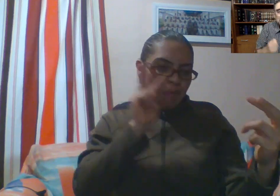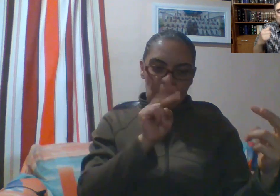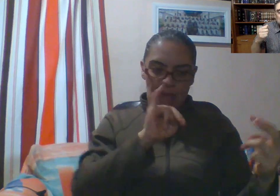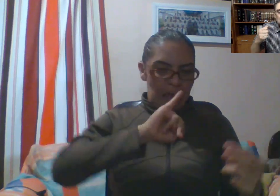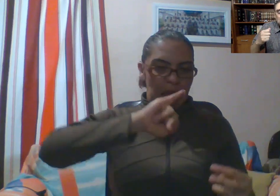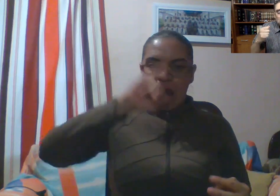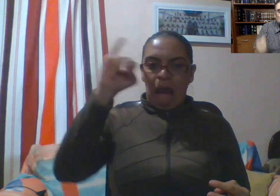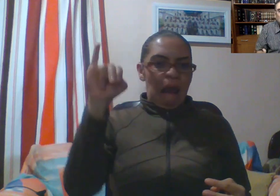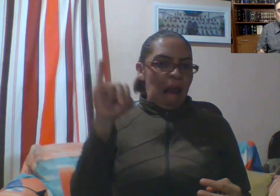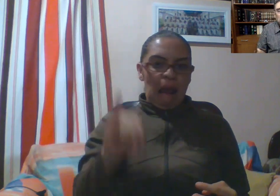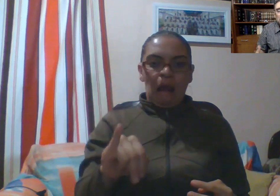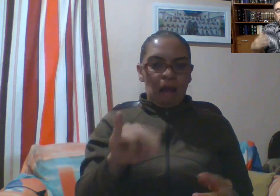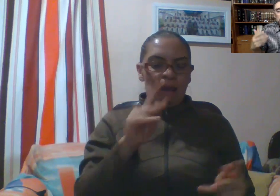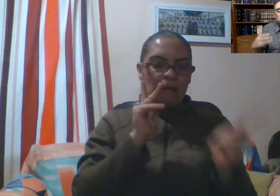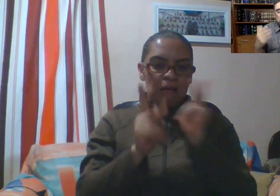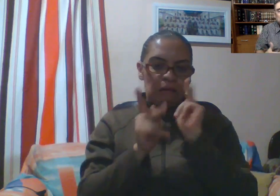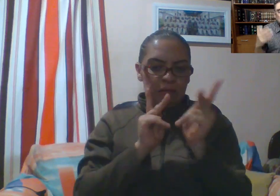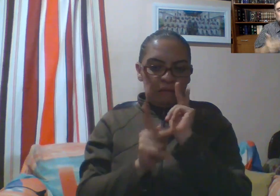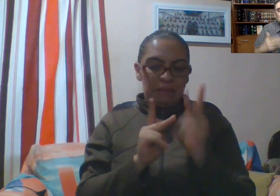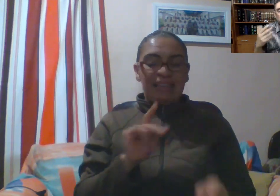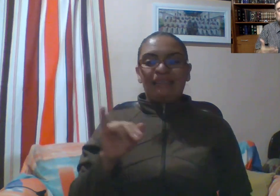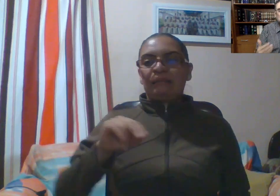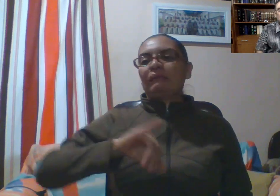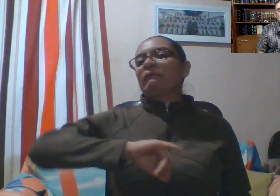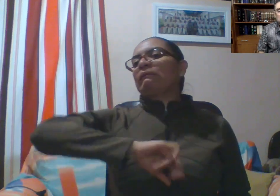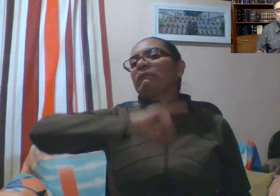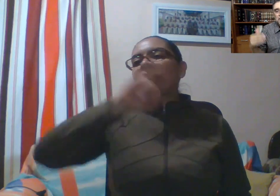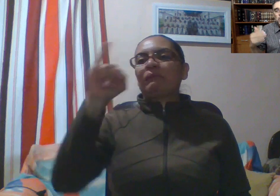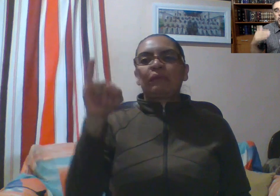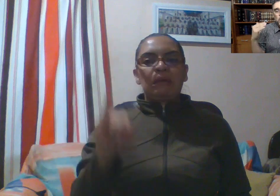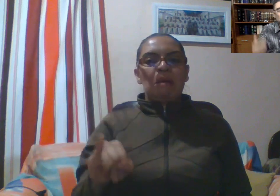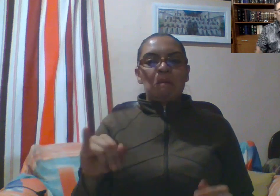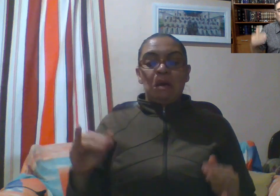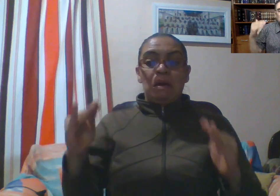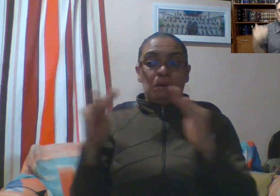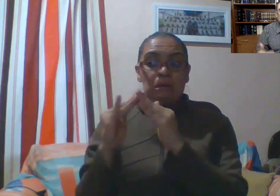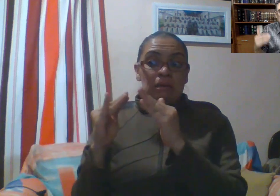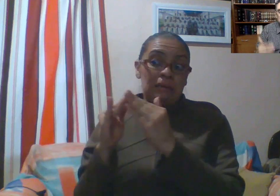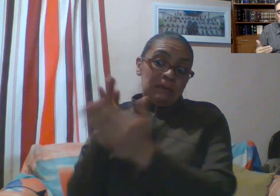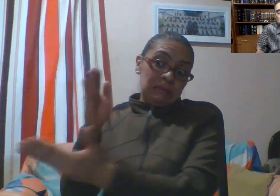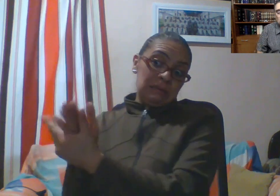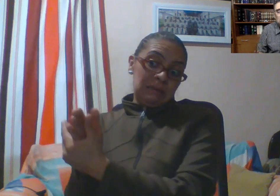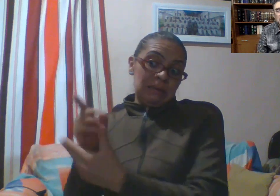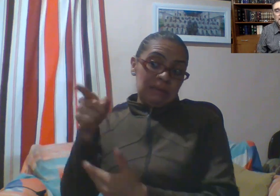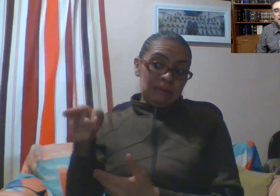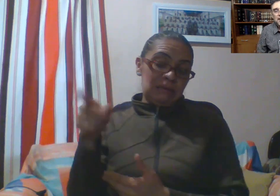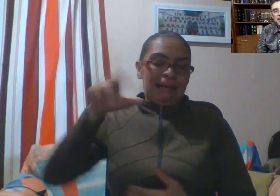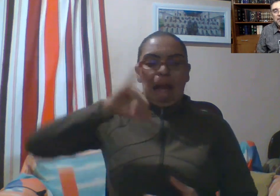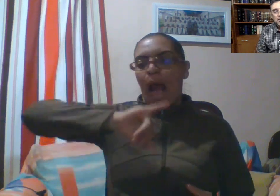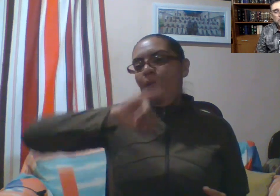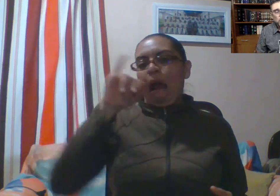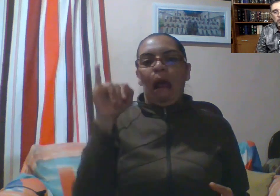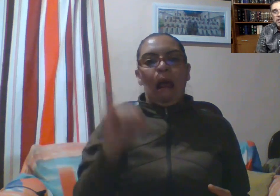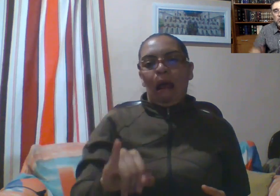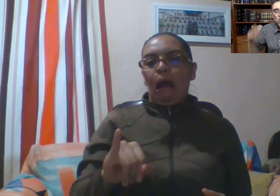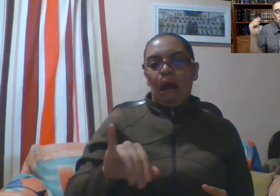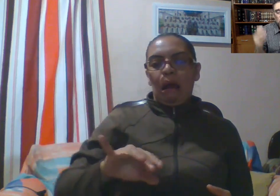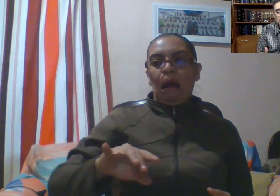hables con él. Lección número tres, nunca lo invites a tu casa. Lección número cuatro, jamás visite su casa. Lección número cinco, ódialo.